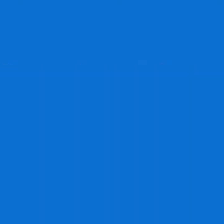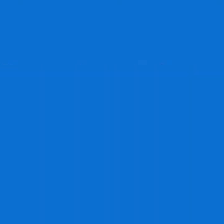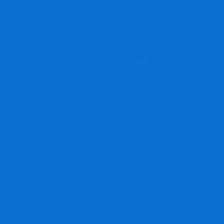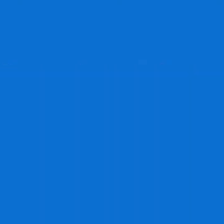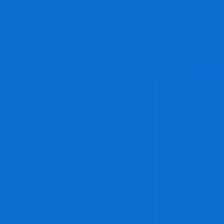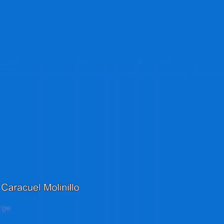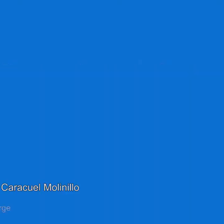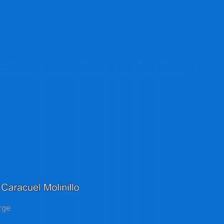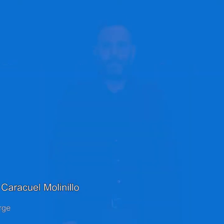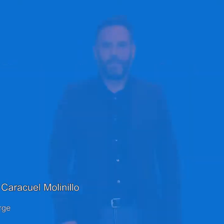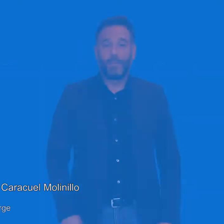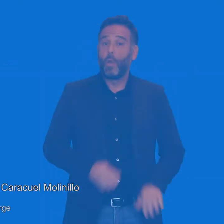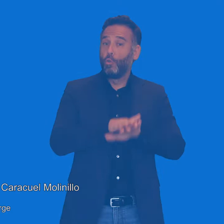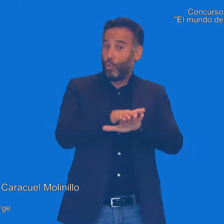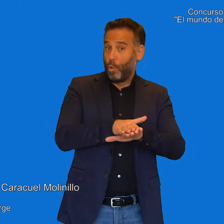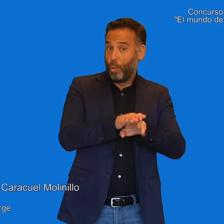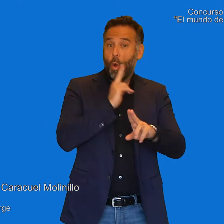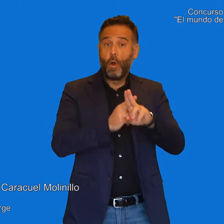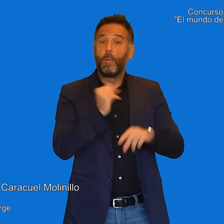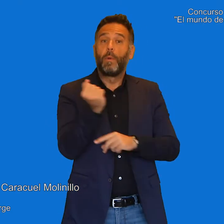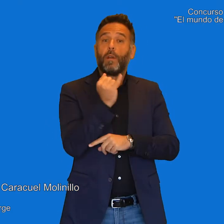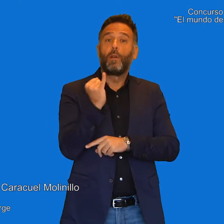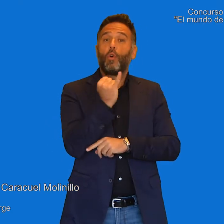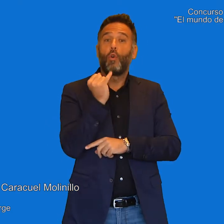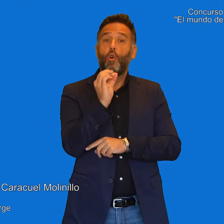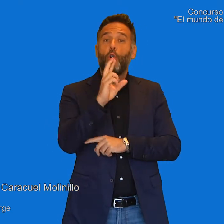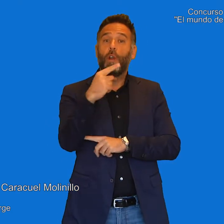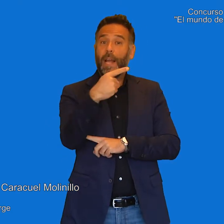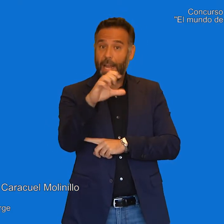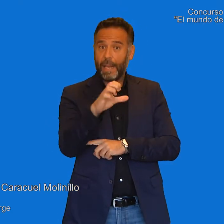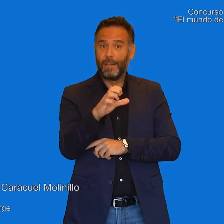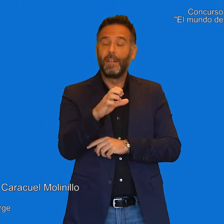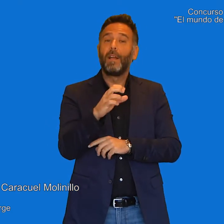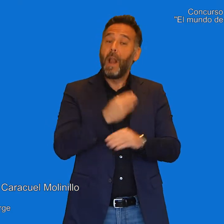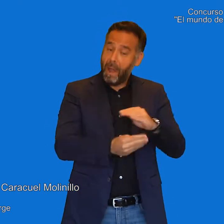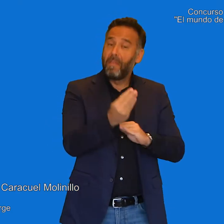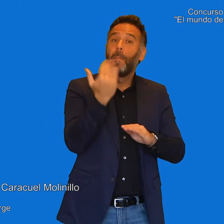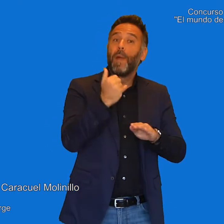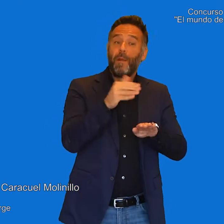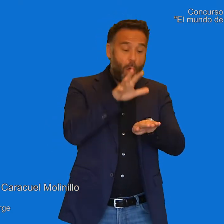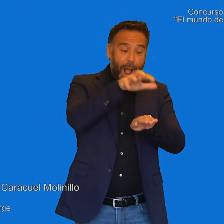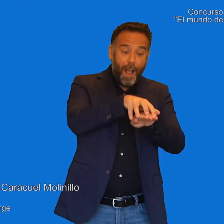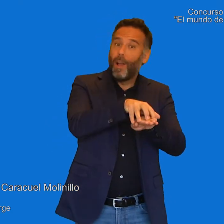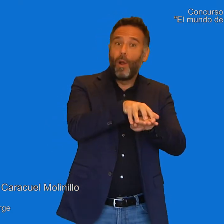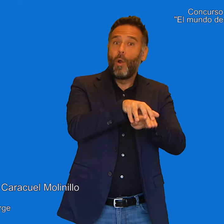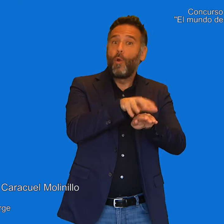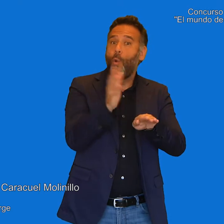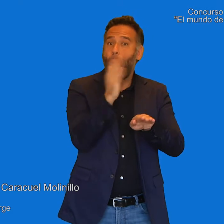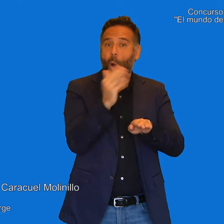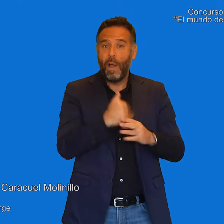La tortuga Jorge es una tortuga que nació sin caparazón. Desde pequeño había tortugas que le